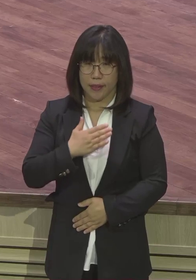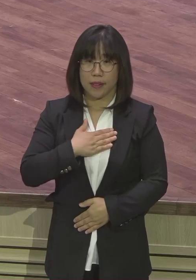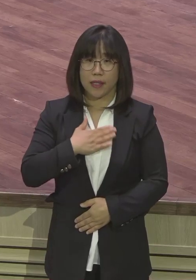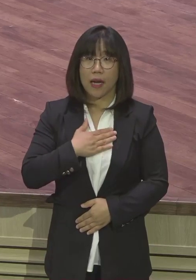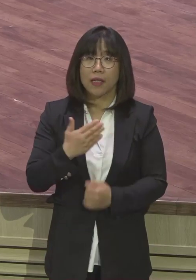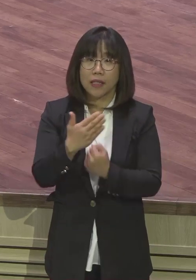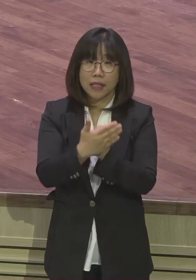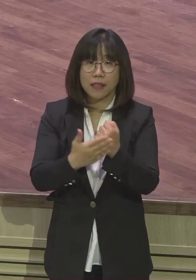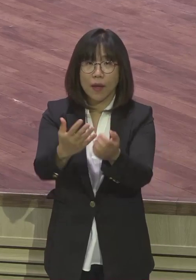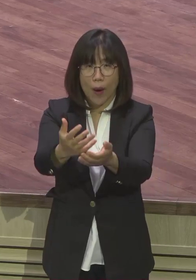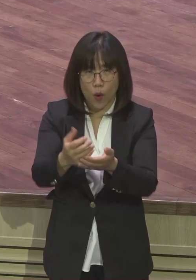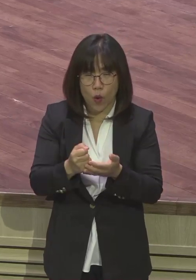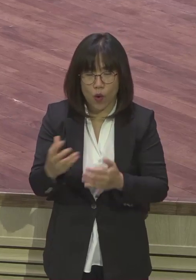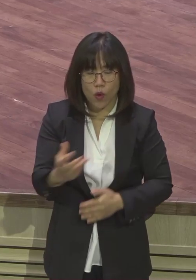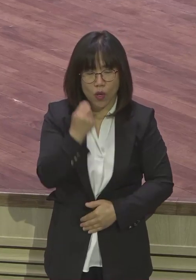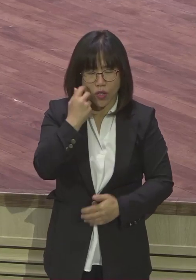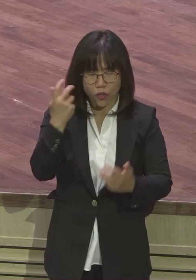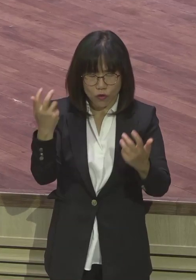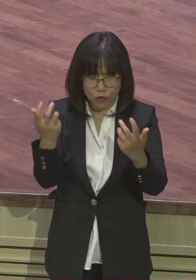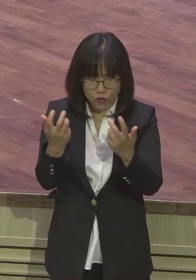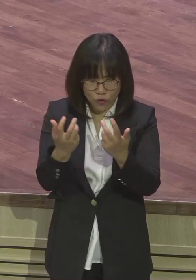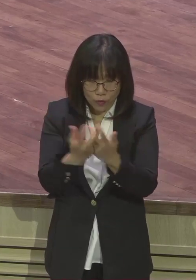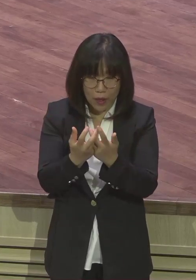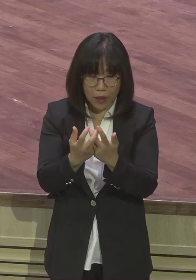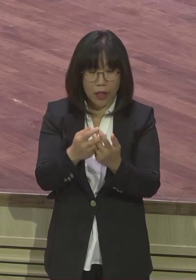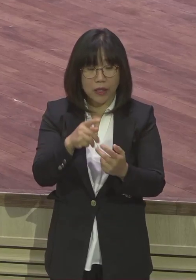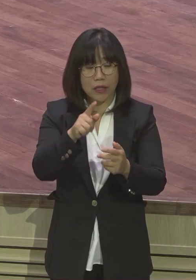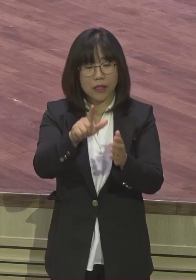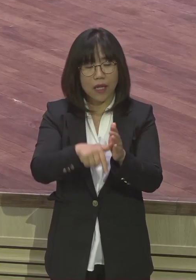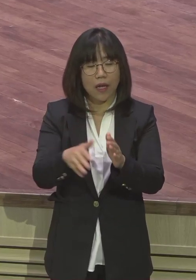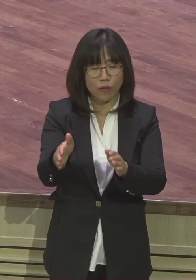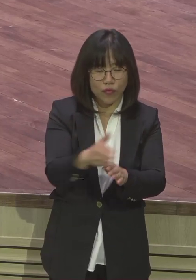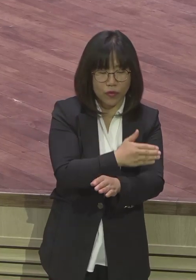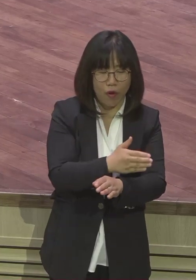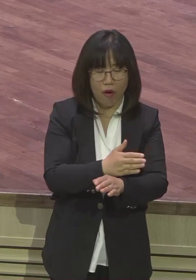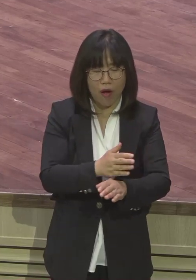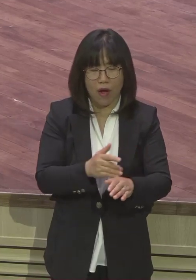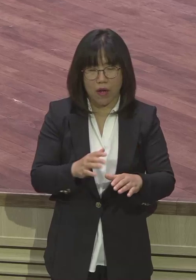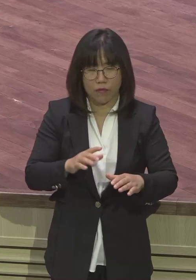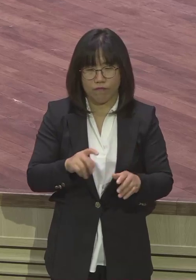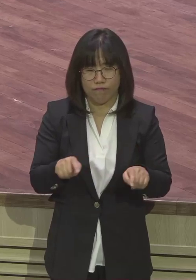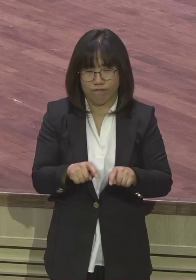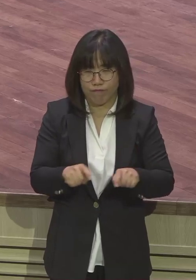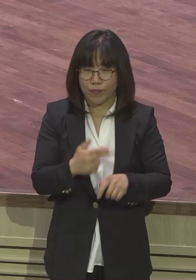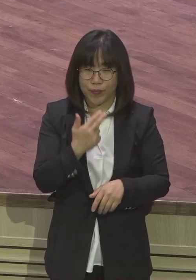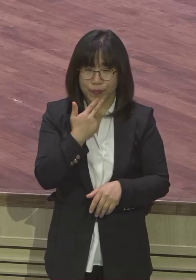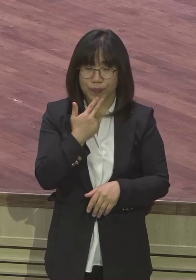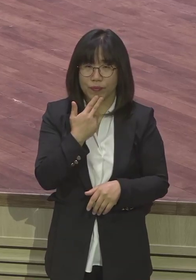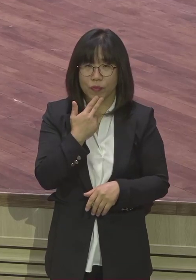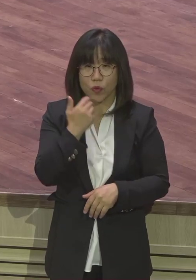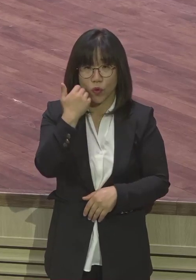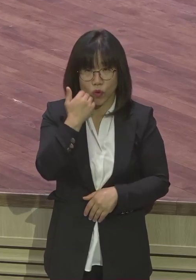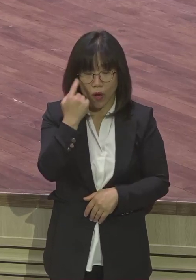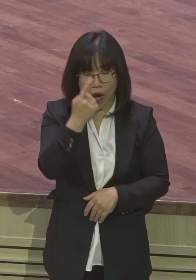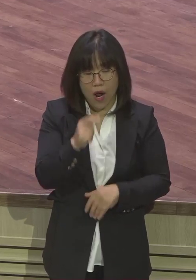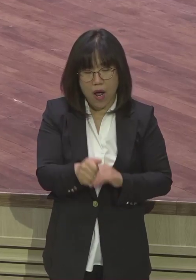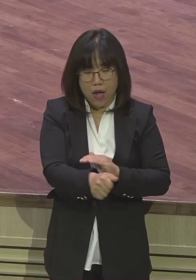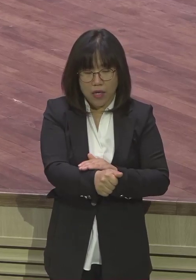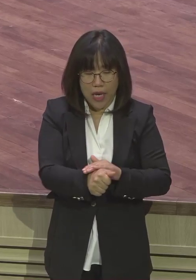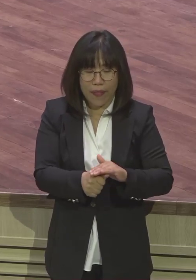나서부터는 세상에 무슨 게 아무것도 없더라고 그렇게 소심하고 그렇게 그렇게 아주 소심했던 내가 사람이